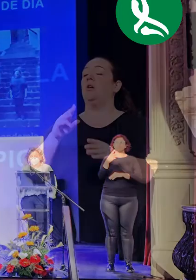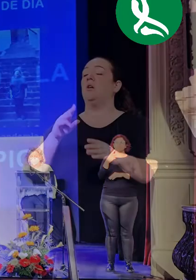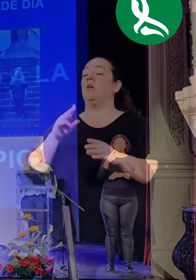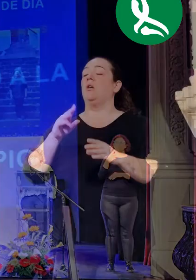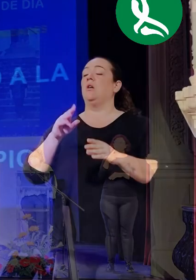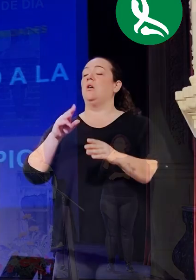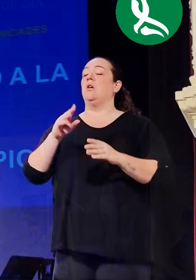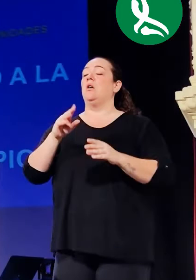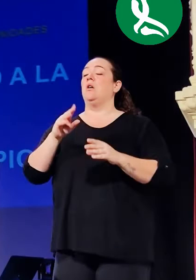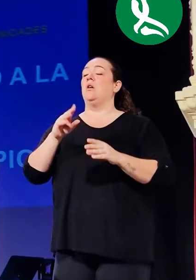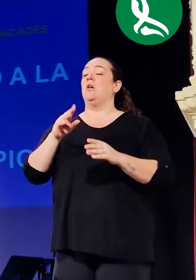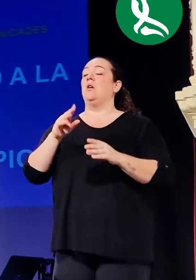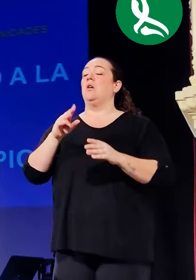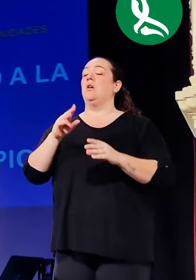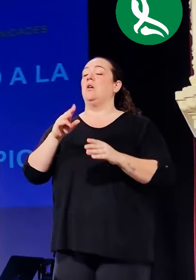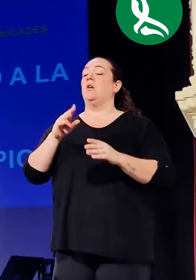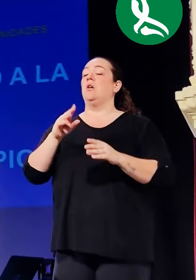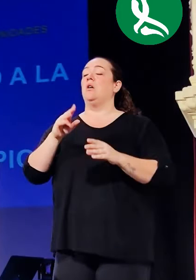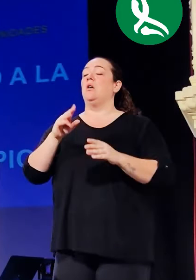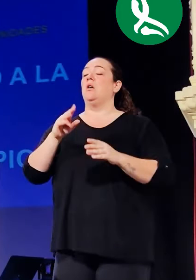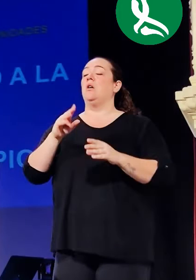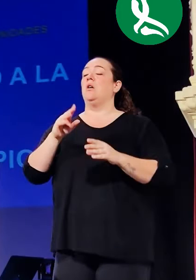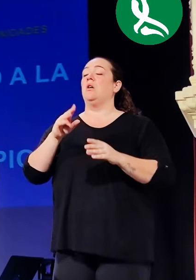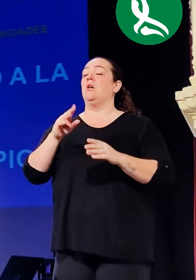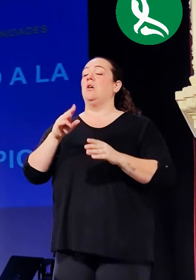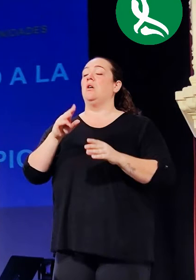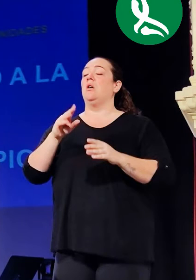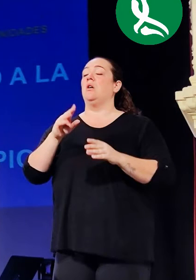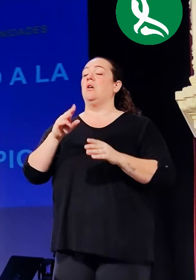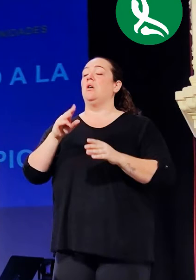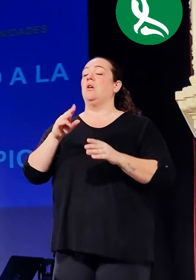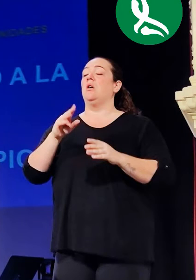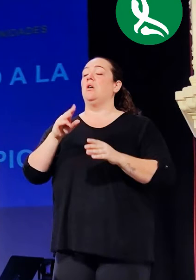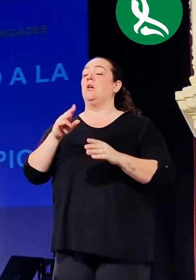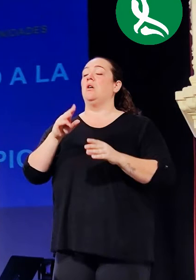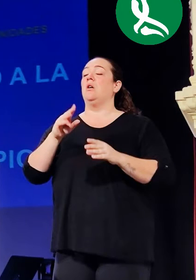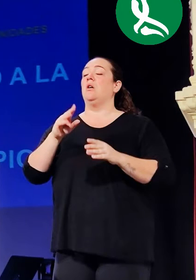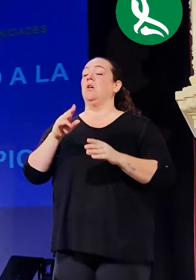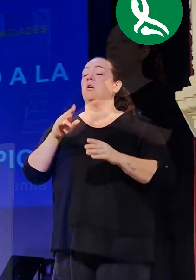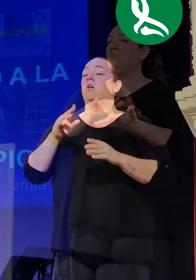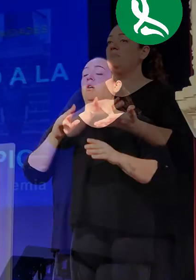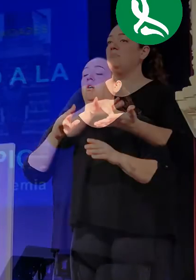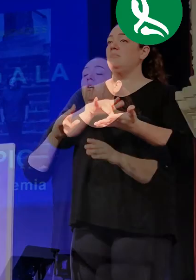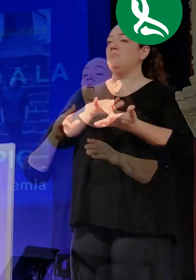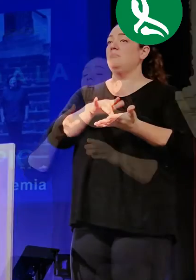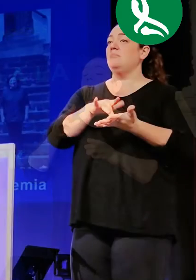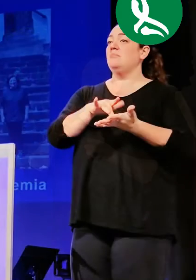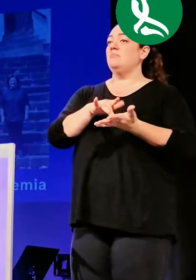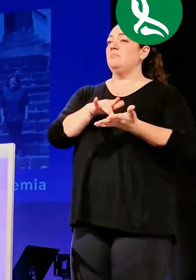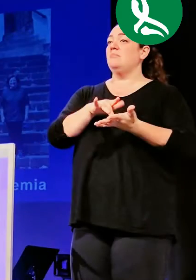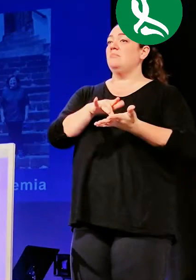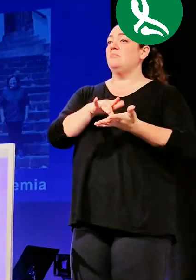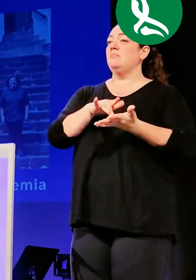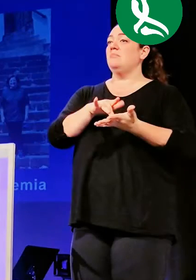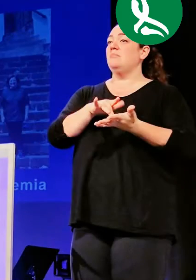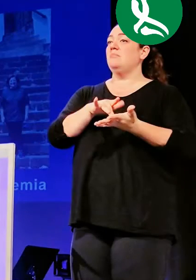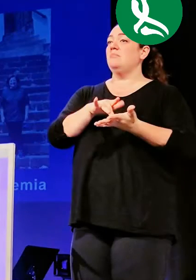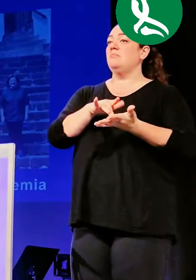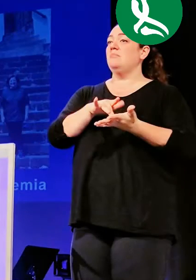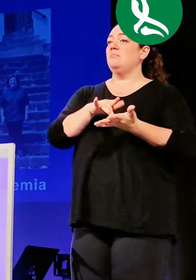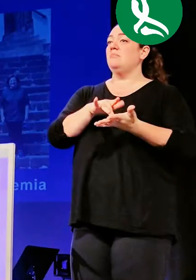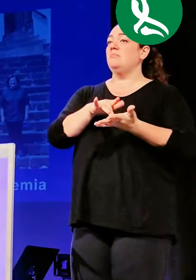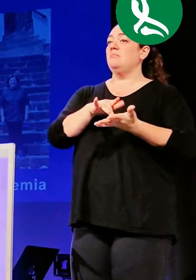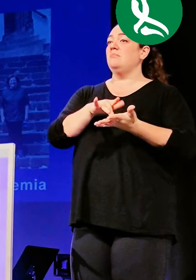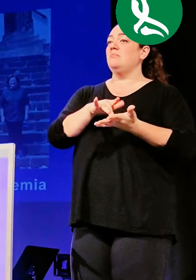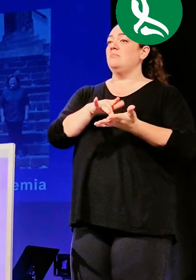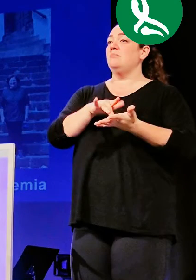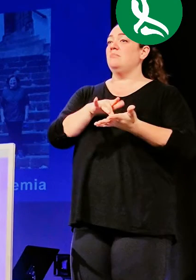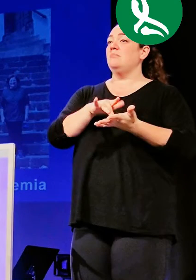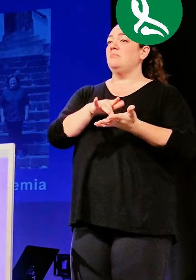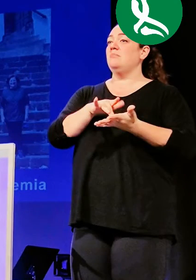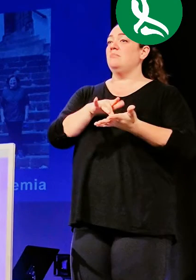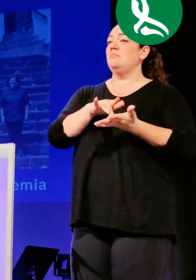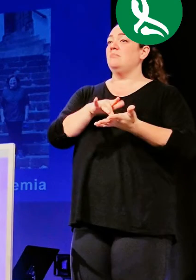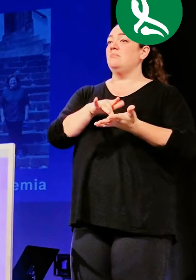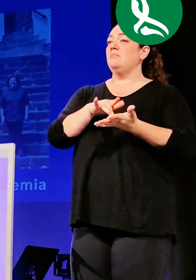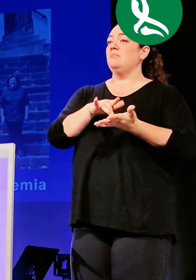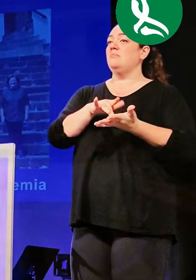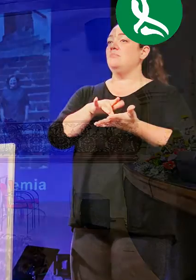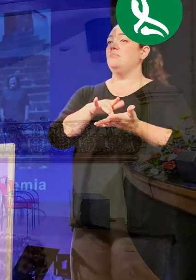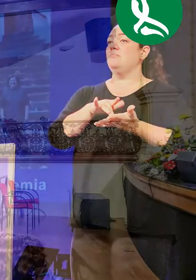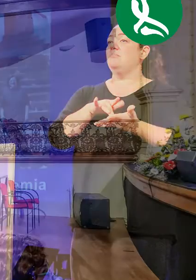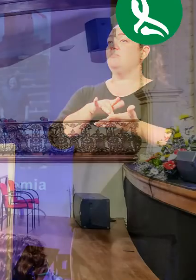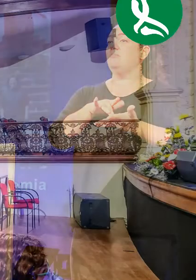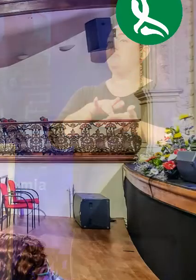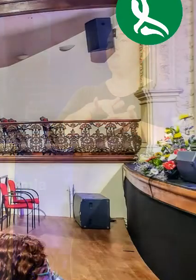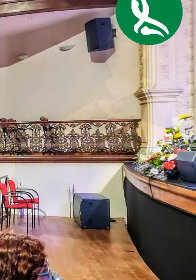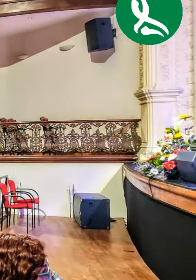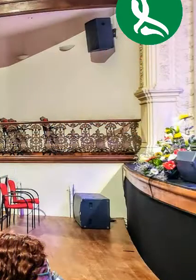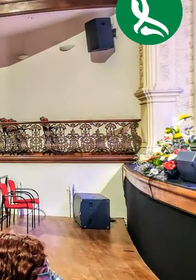dándonos así la oportunidad de conocer y ayudar al más débil formando esta gran familia que hoy en día es conocida en todas en parte de